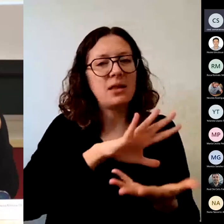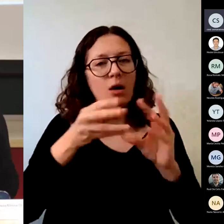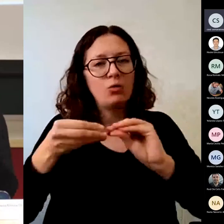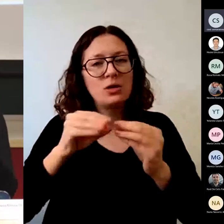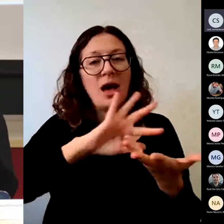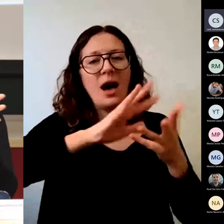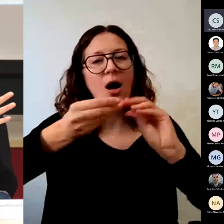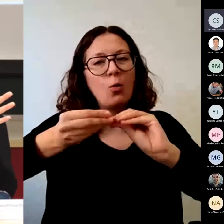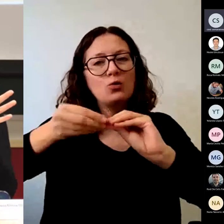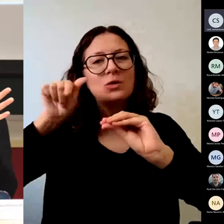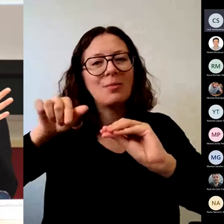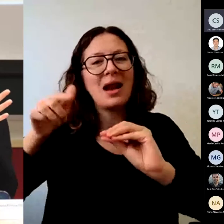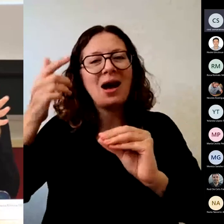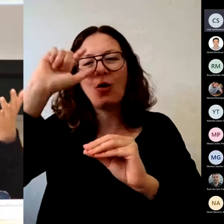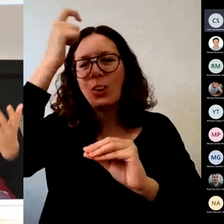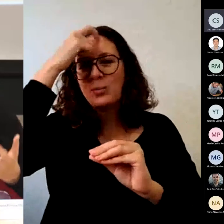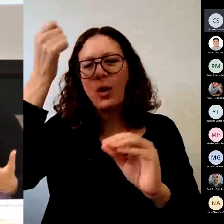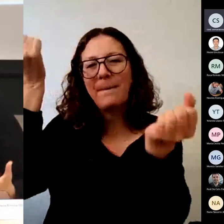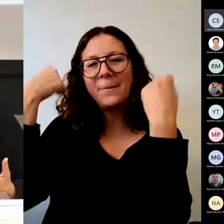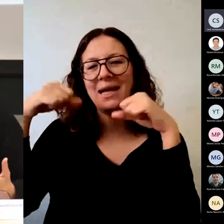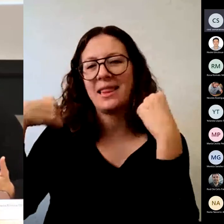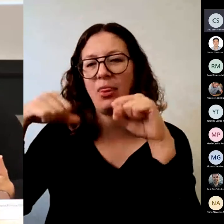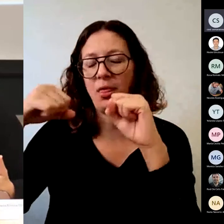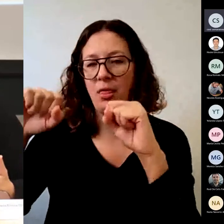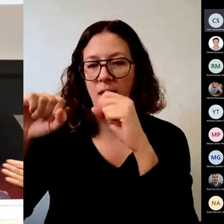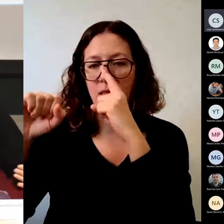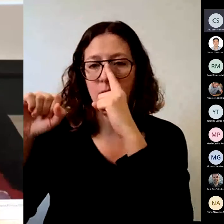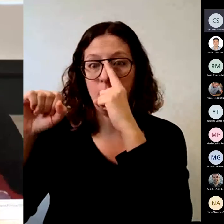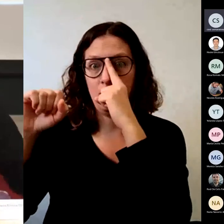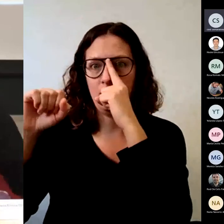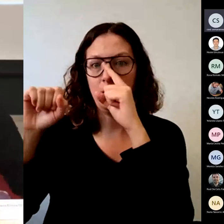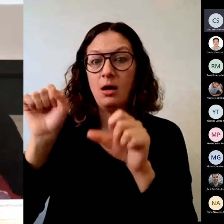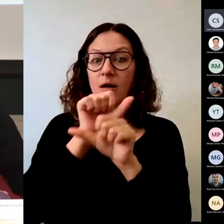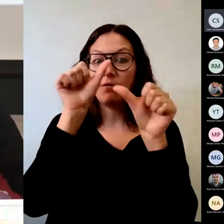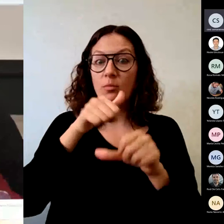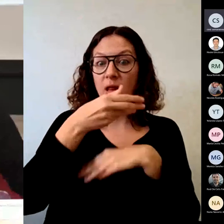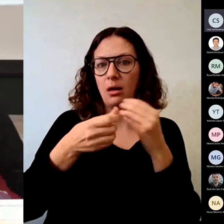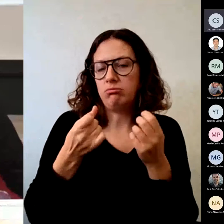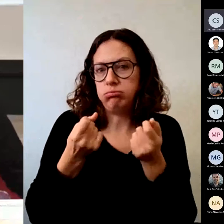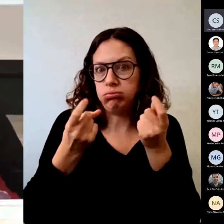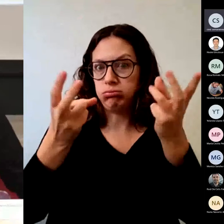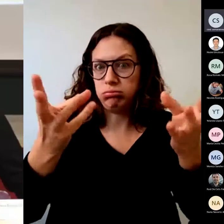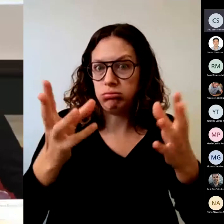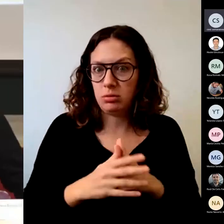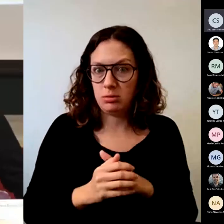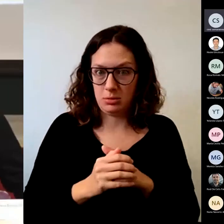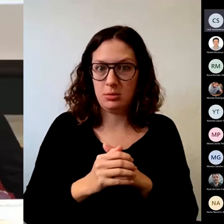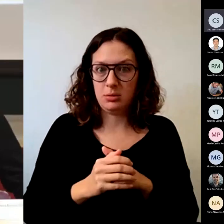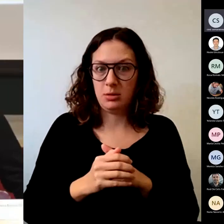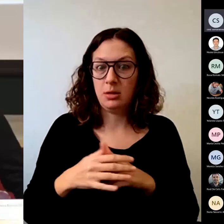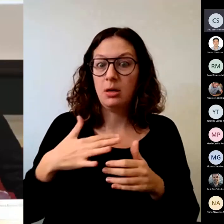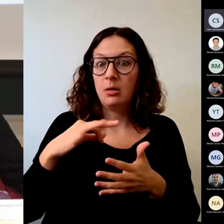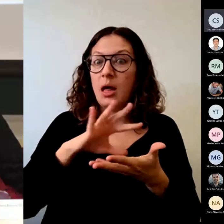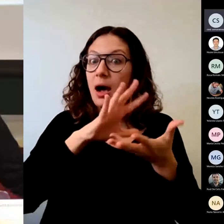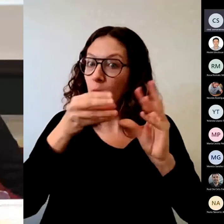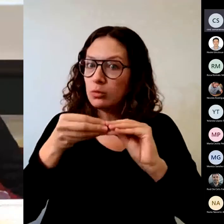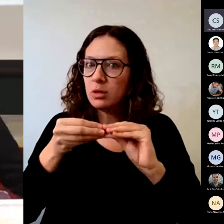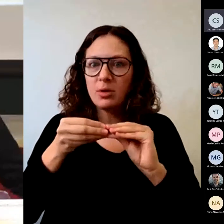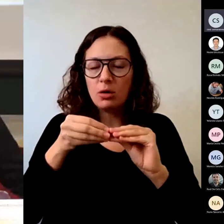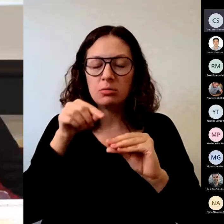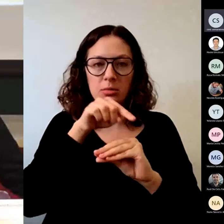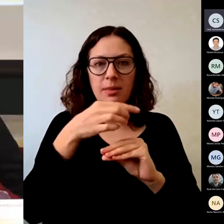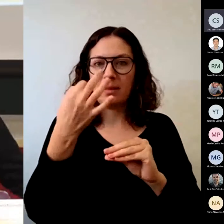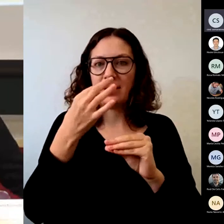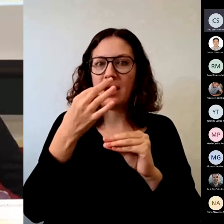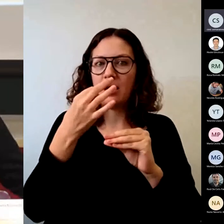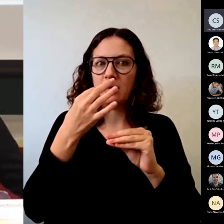practicidad hay mil formas de hacerlo una cosa es ajustar y otra cosa es negar su existencia y negar que los podamos utilizar evidentemente suponen